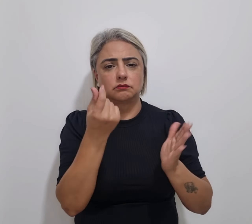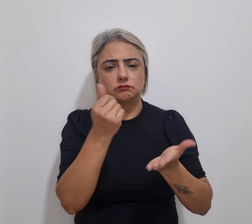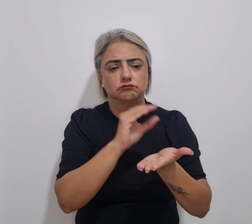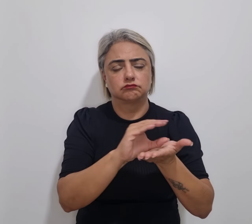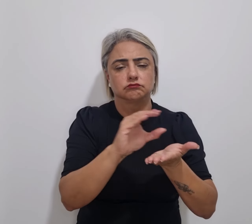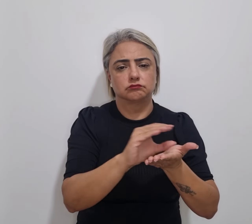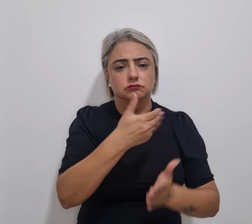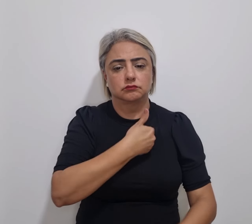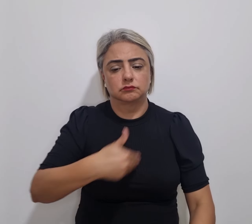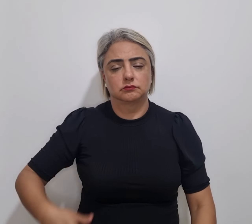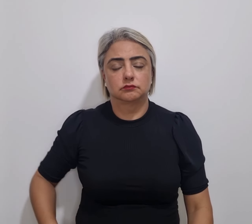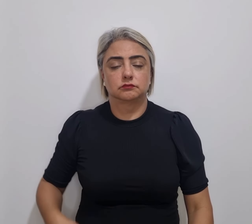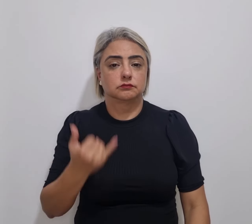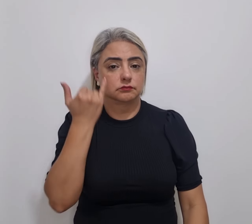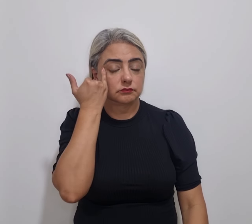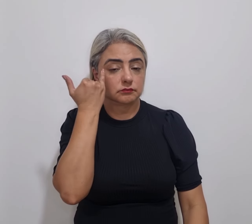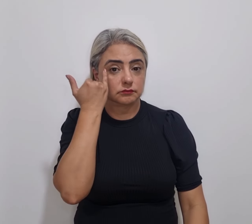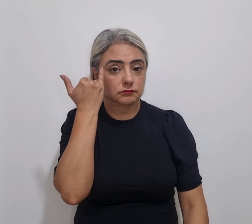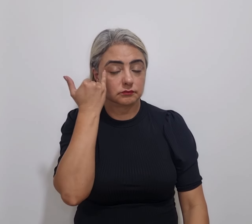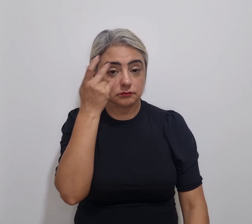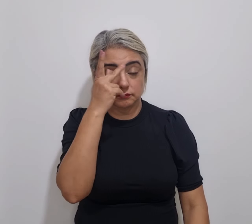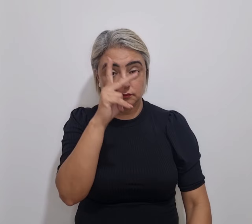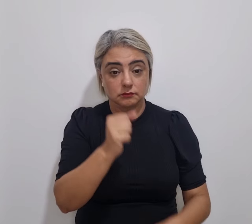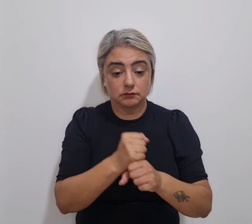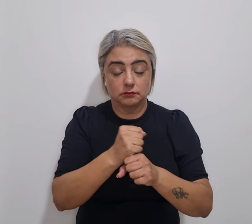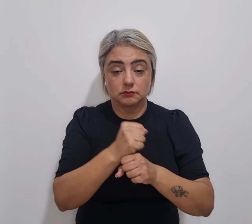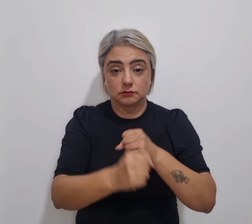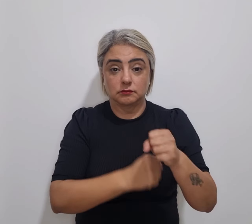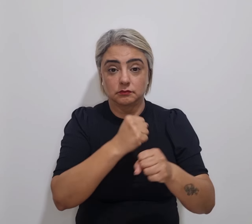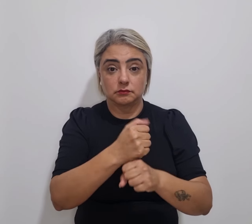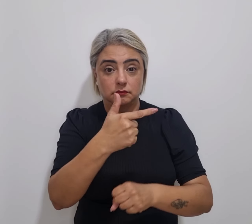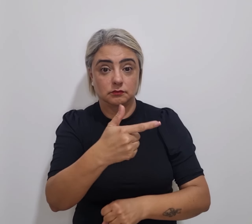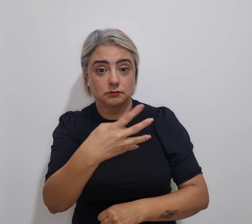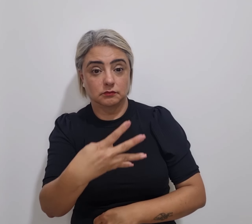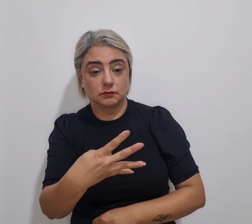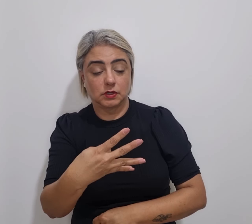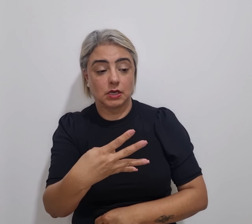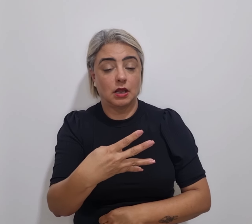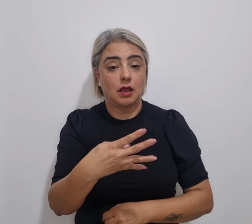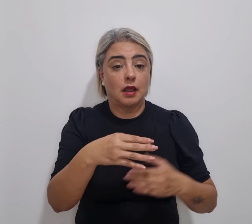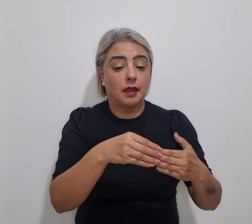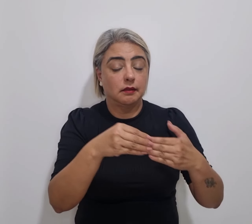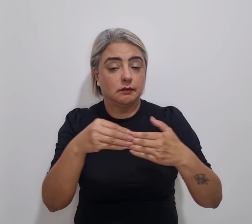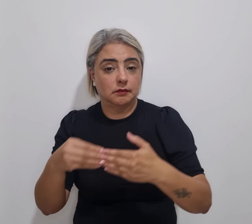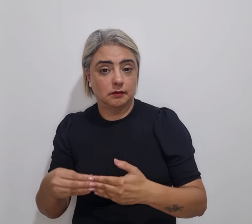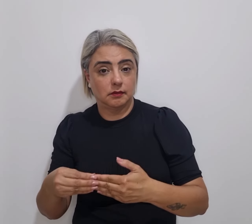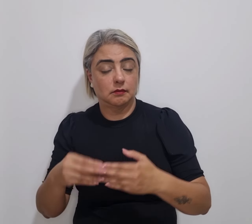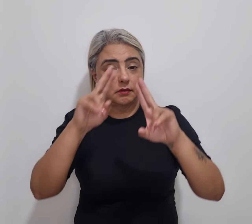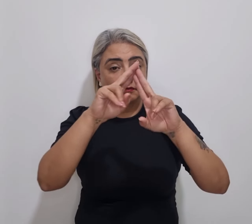do governo Ibanez Rocha para o ano de 2024 encaminhada para a CLDF.